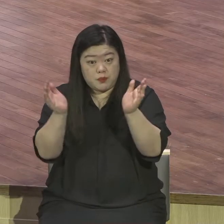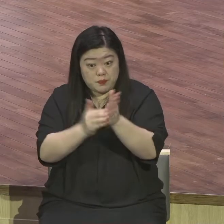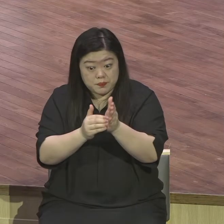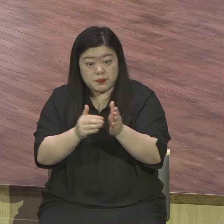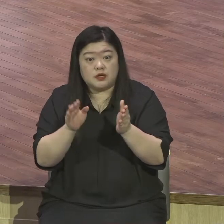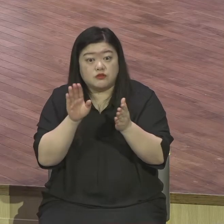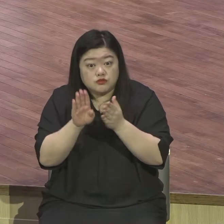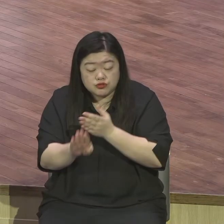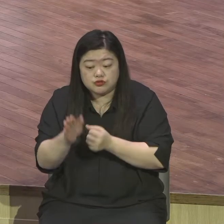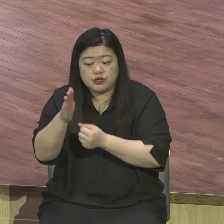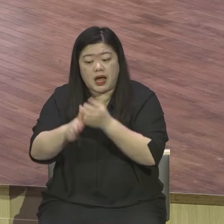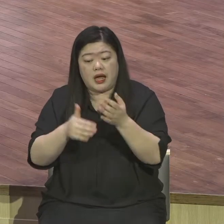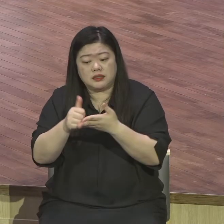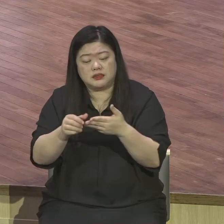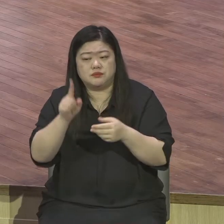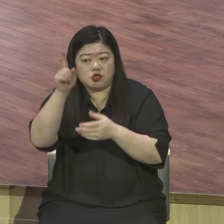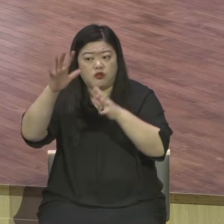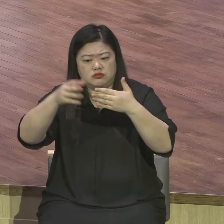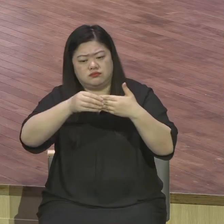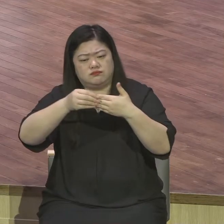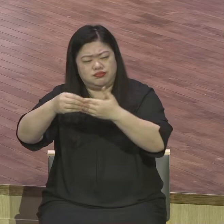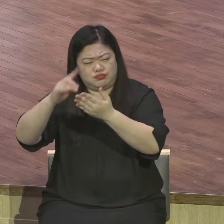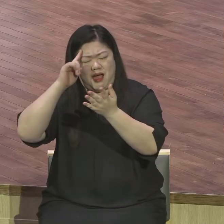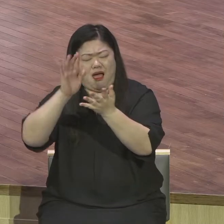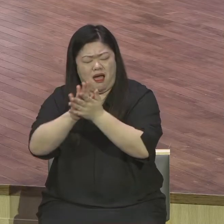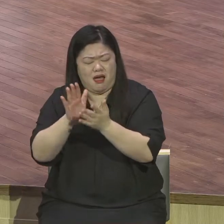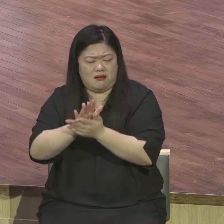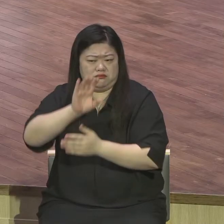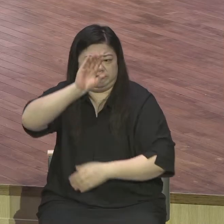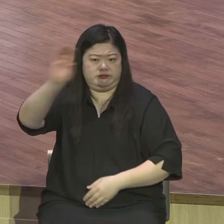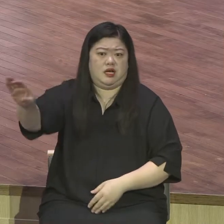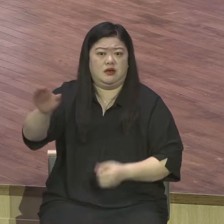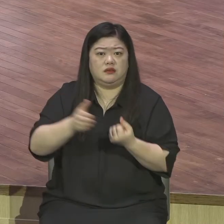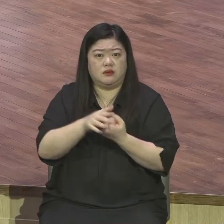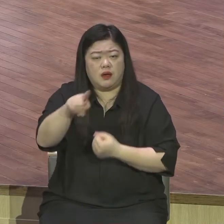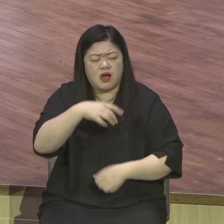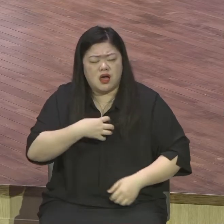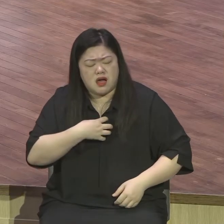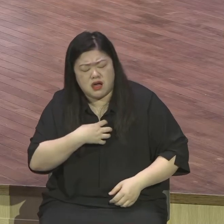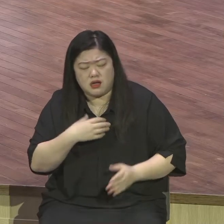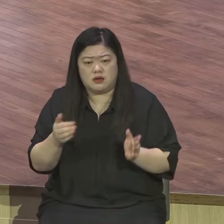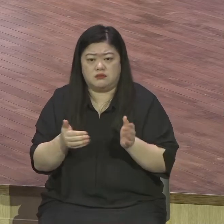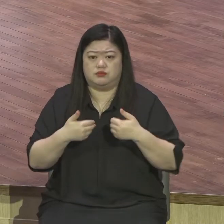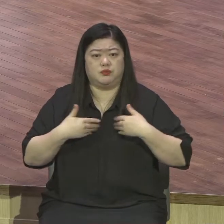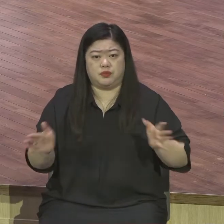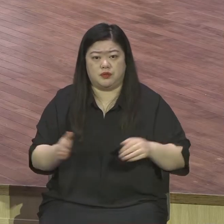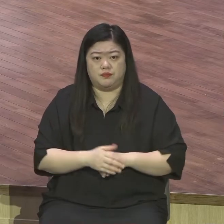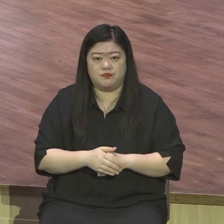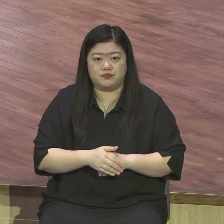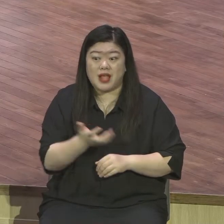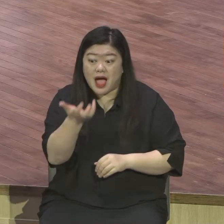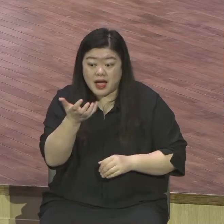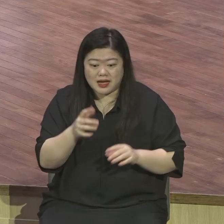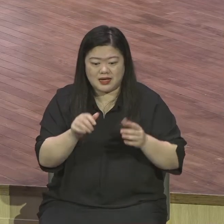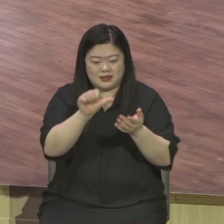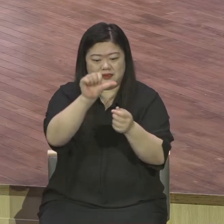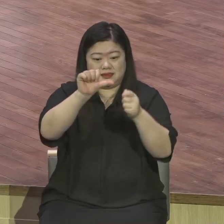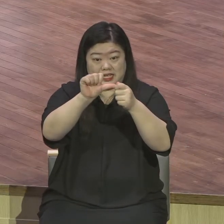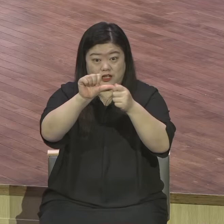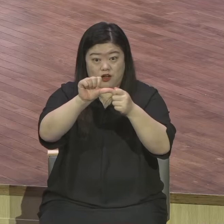이 신앙울리의 영문 첫 글자를 딱 따면 T-U-L-I